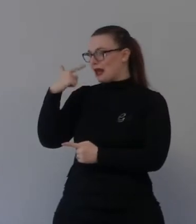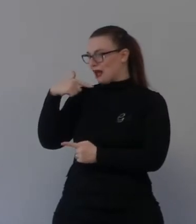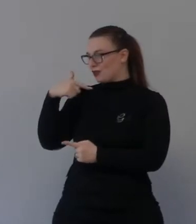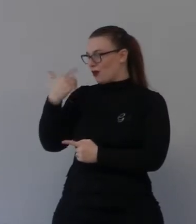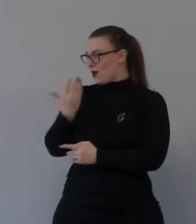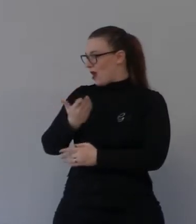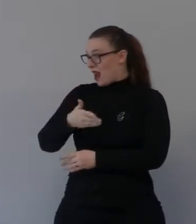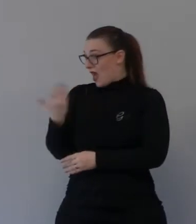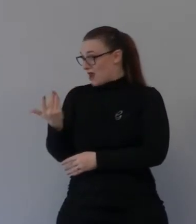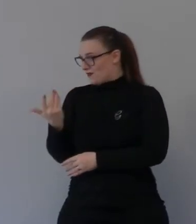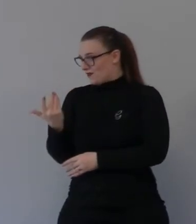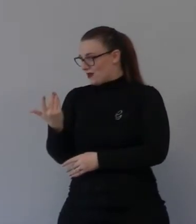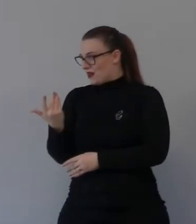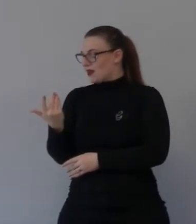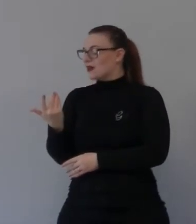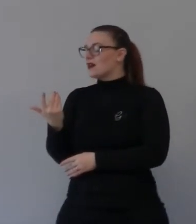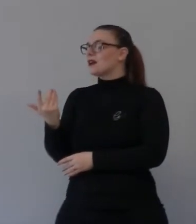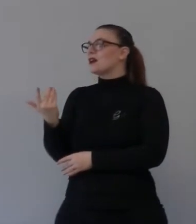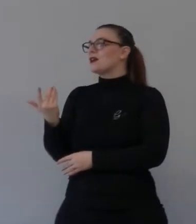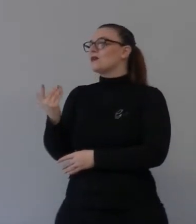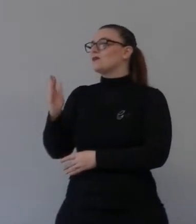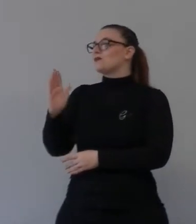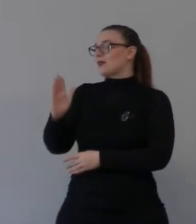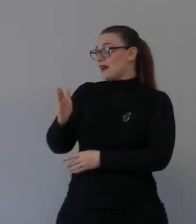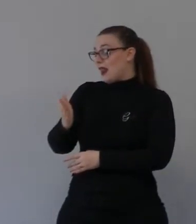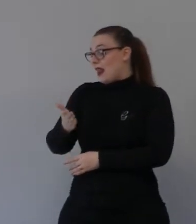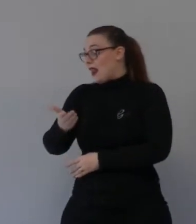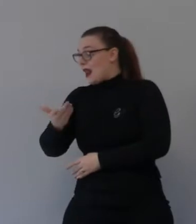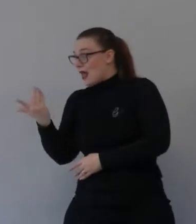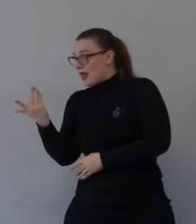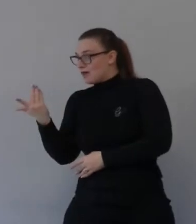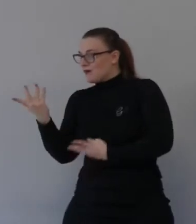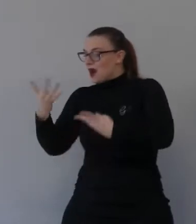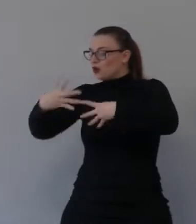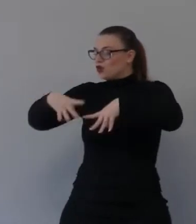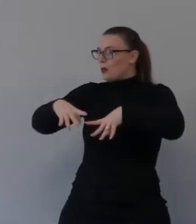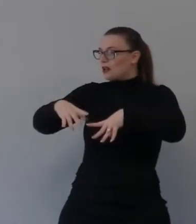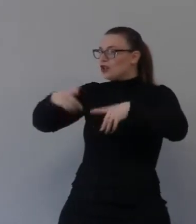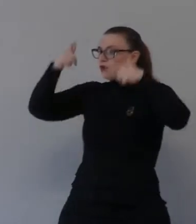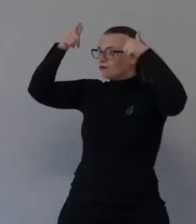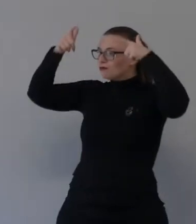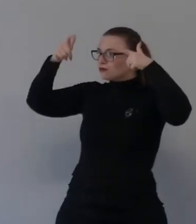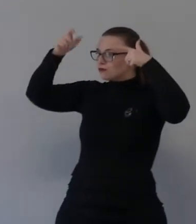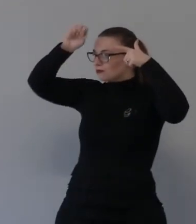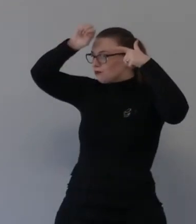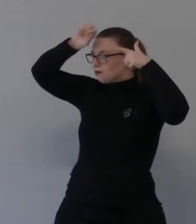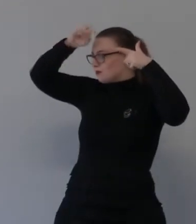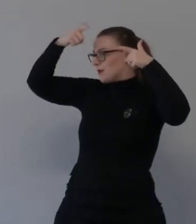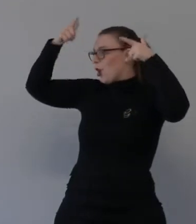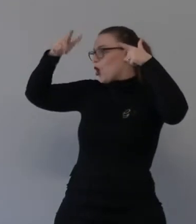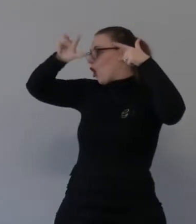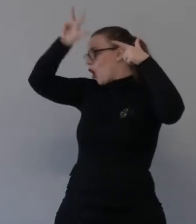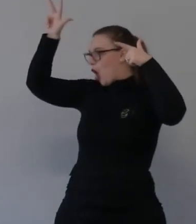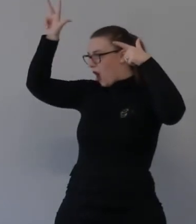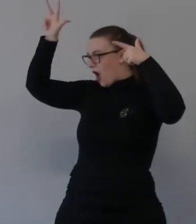lo vedremo noi stessi perché il nostro corpo sarà nutrito e unto con l'olio dice